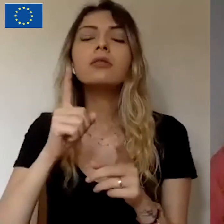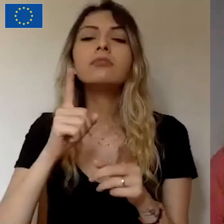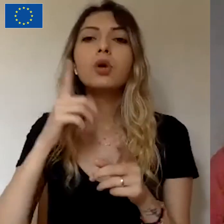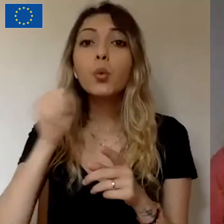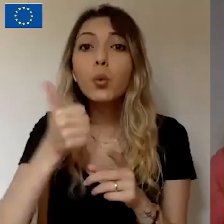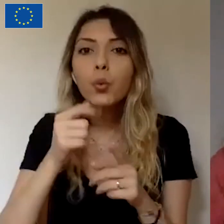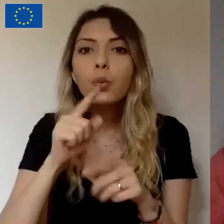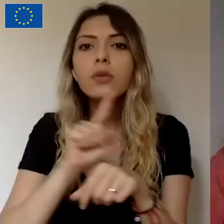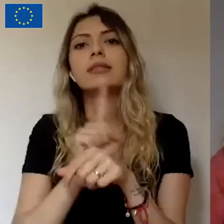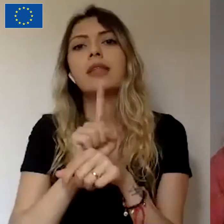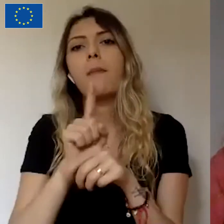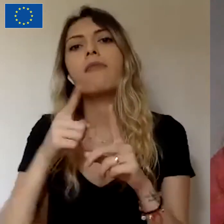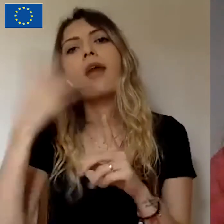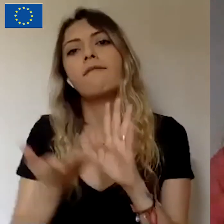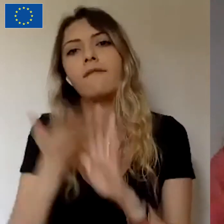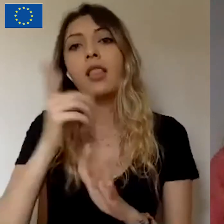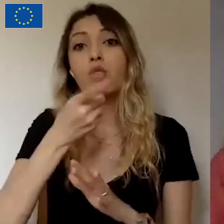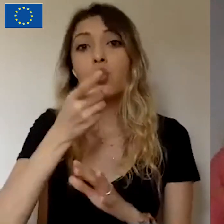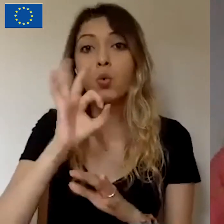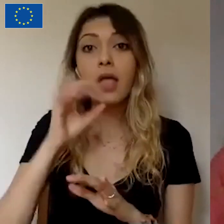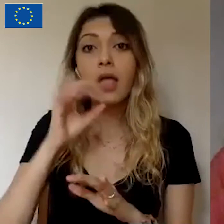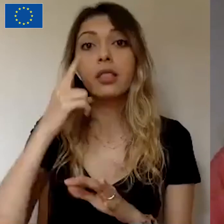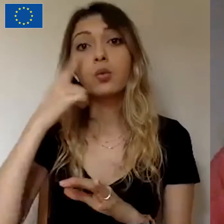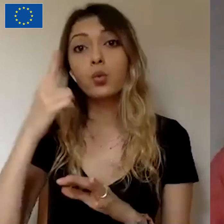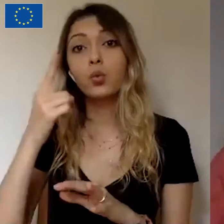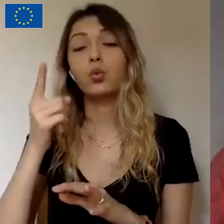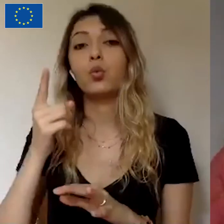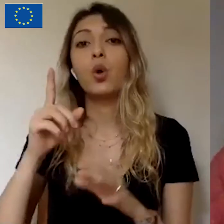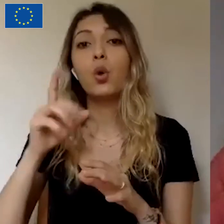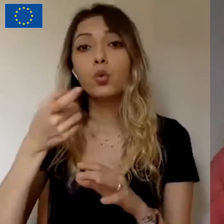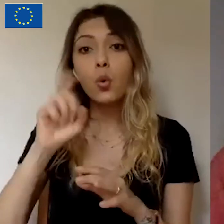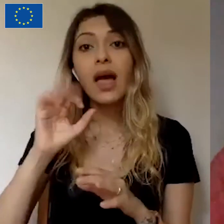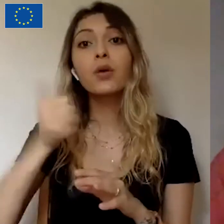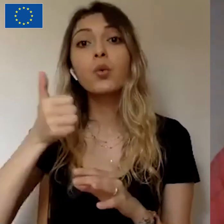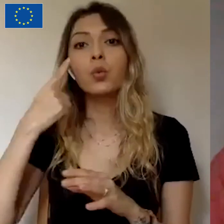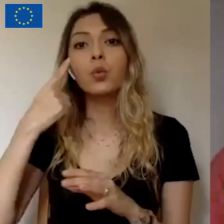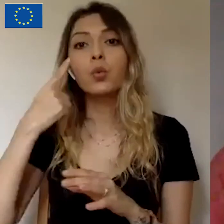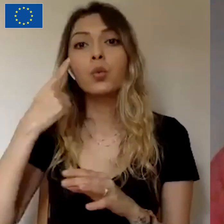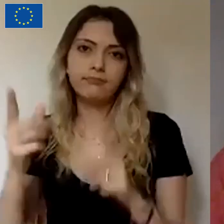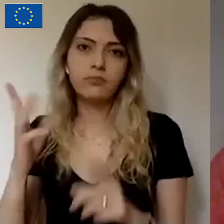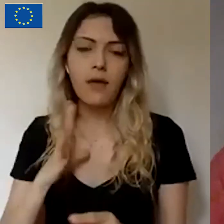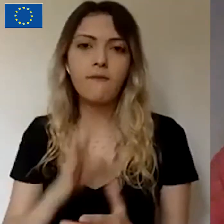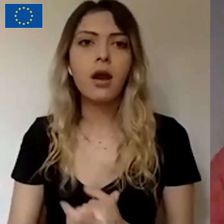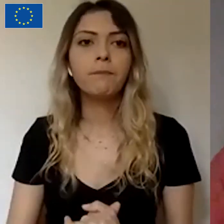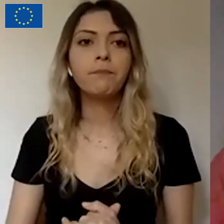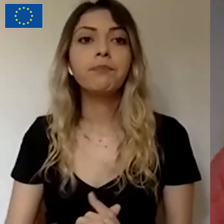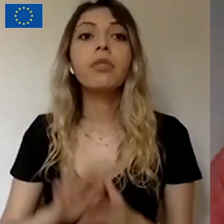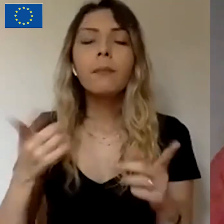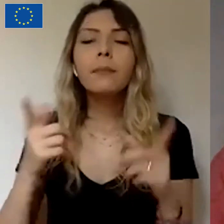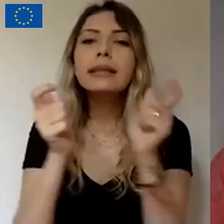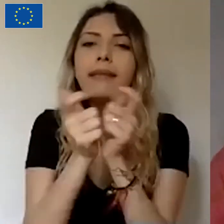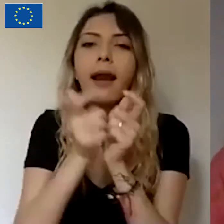Ve hepsi kalsın modeli dediğimiz topladığınız fonun tamamının proje bitiminde hesabınıza